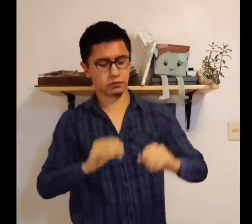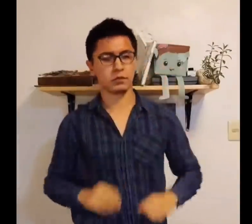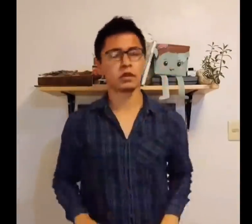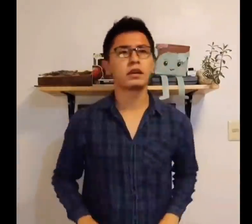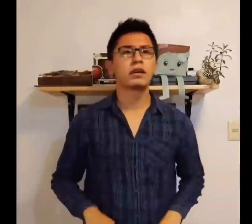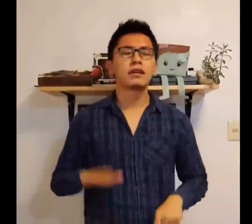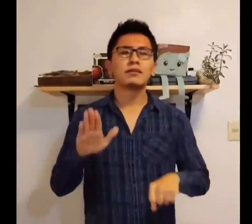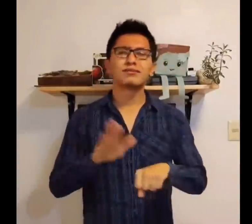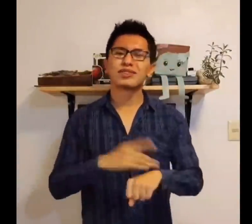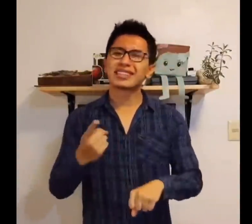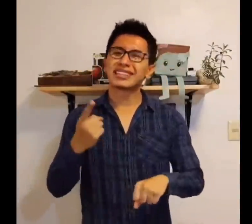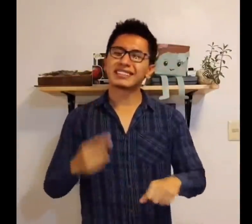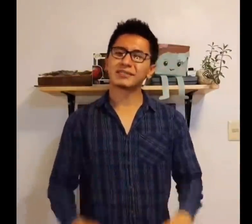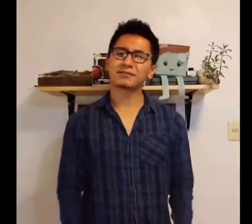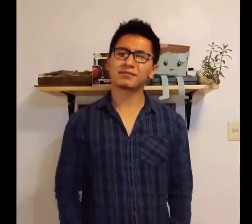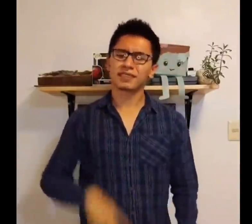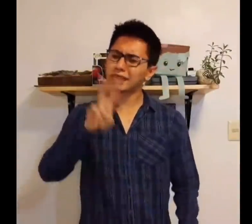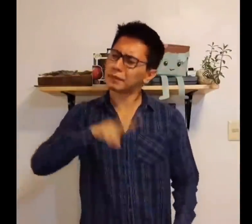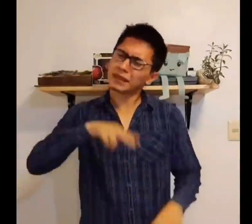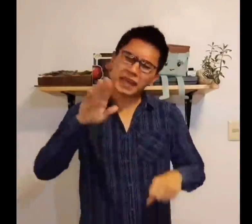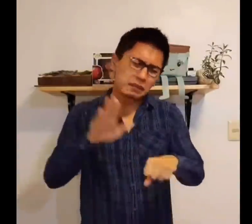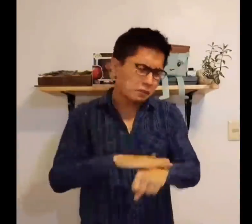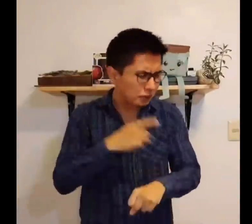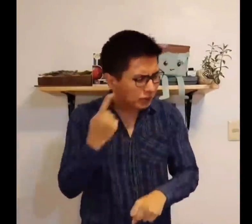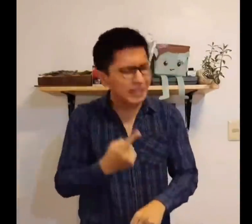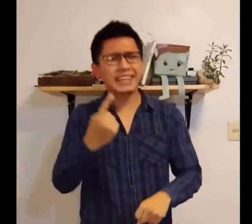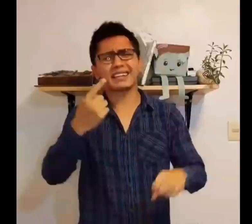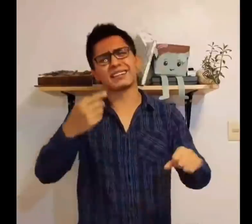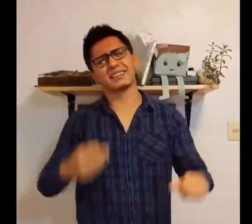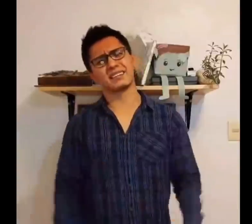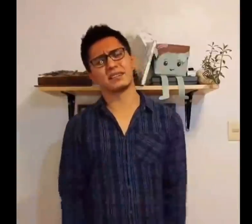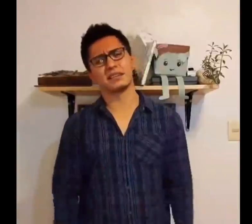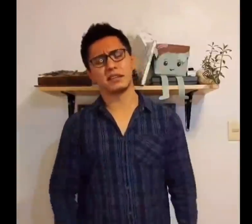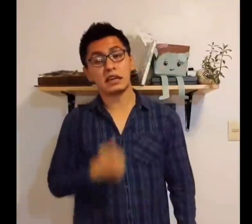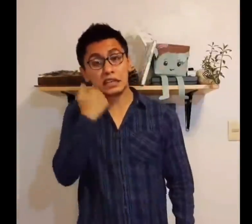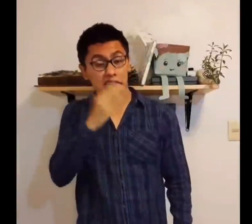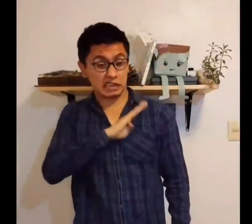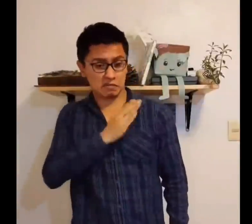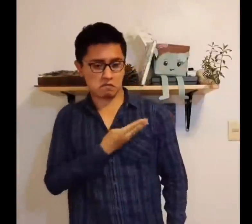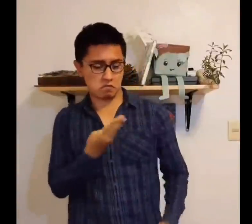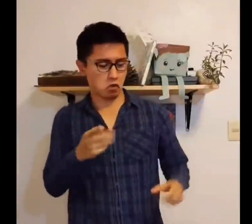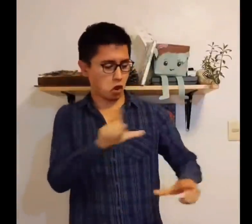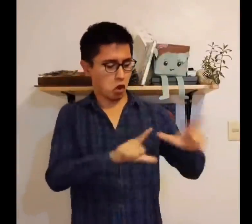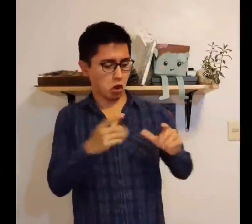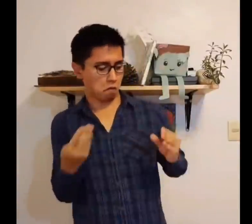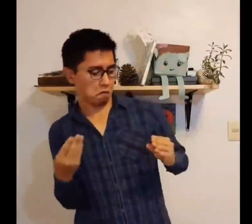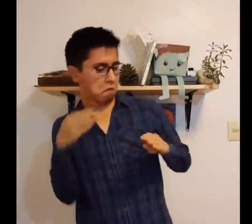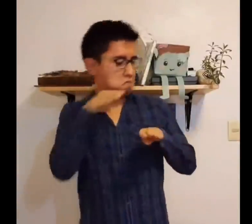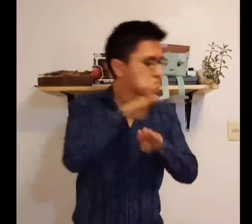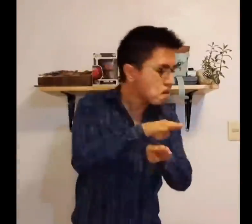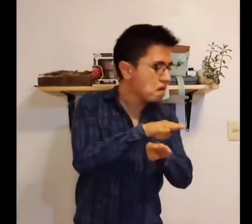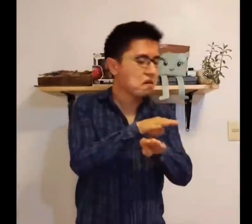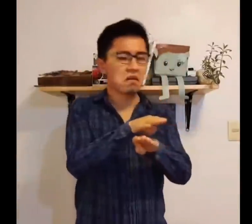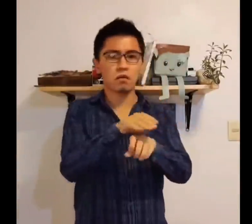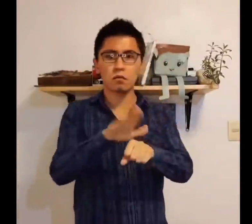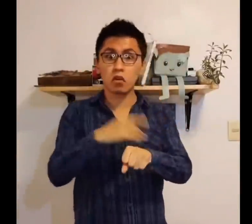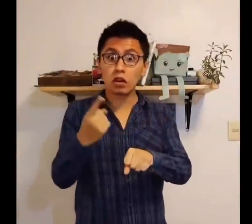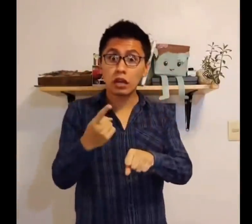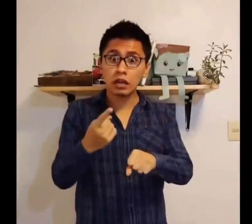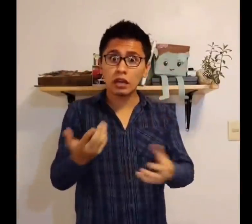usar el lenguaje inclusivo. Fue a través de la cuenta del TikToker Historia Sin Sentidos en donde él corrigió a Andra por